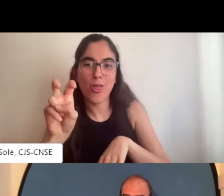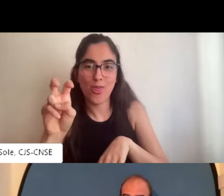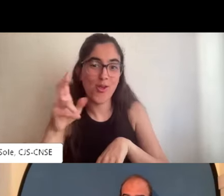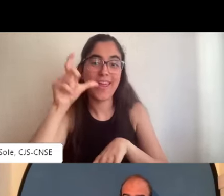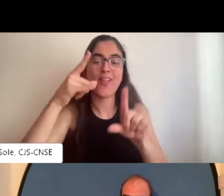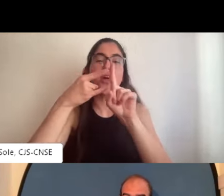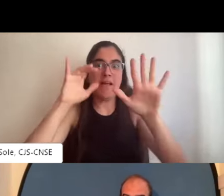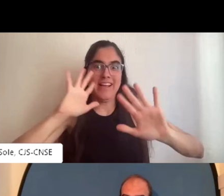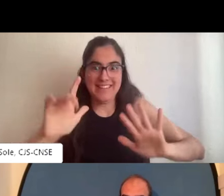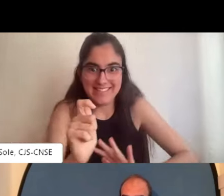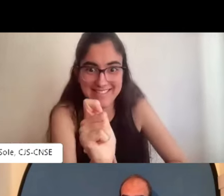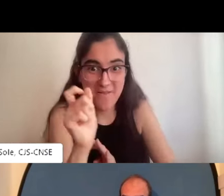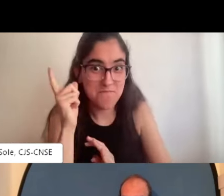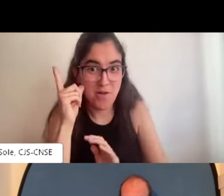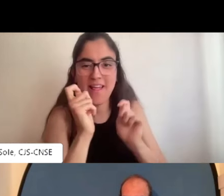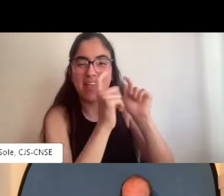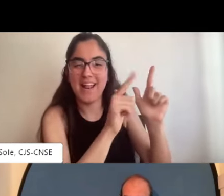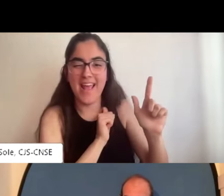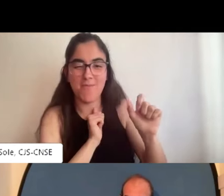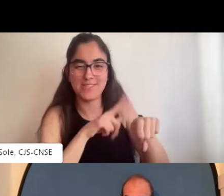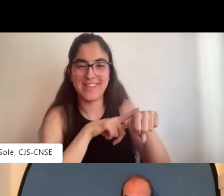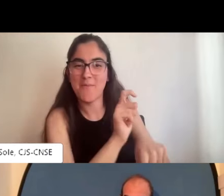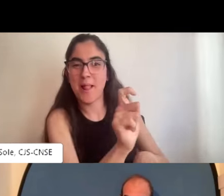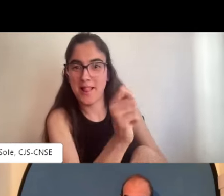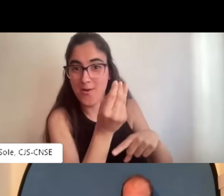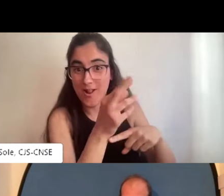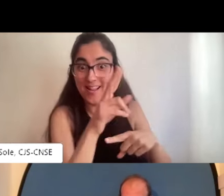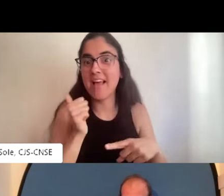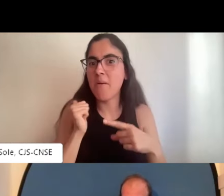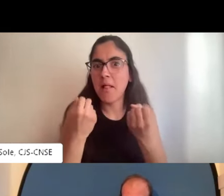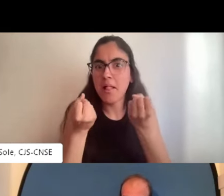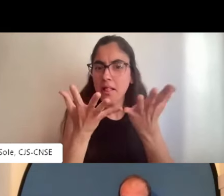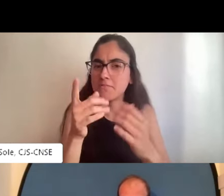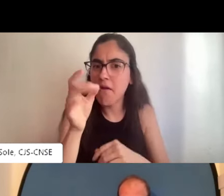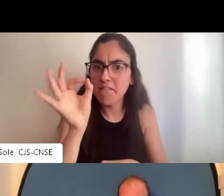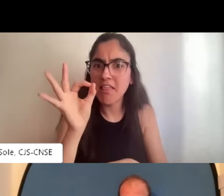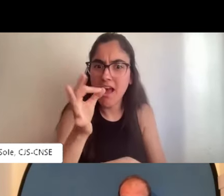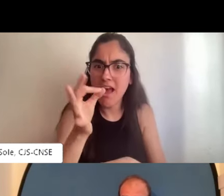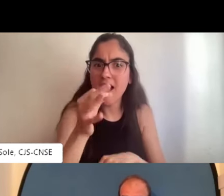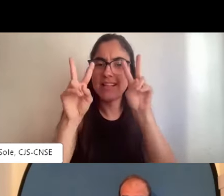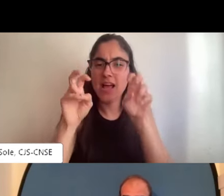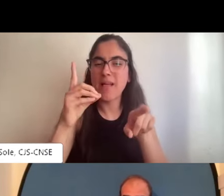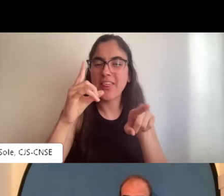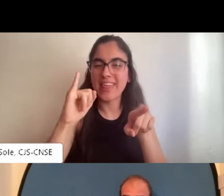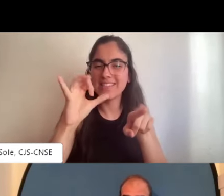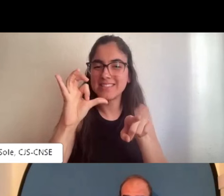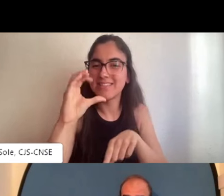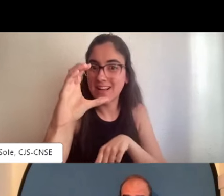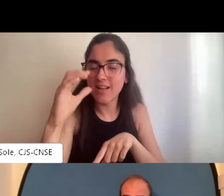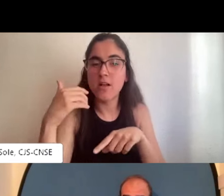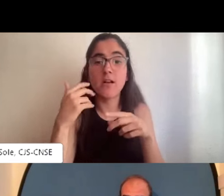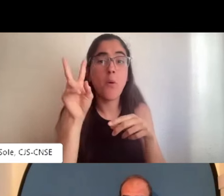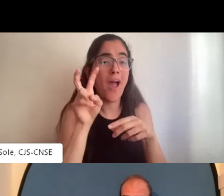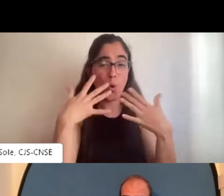Creo que podemos dar diez segundos para que lo puedan hacer hacer el QR pero es